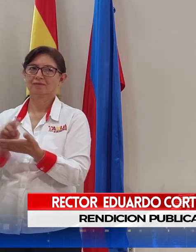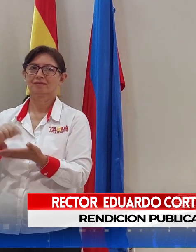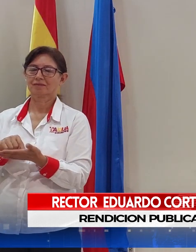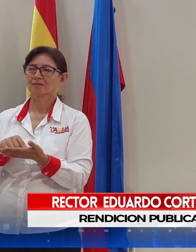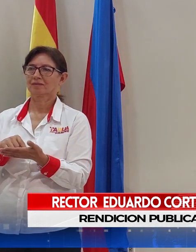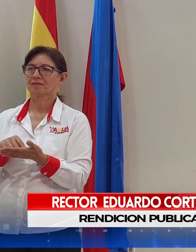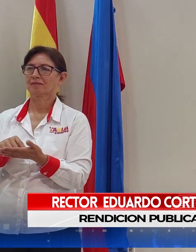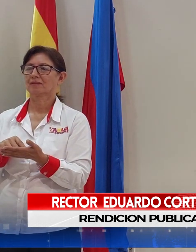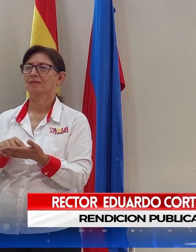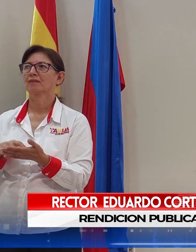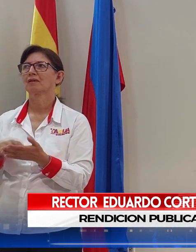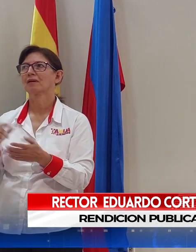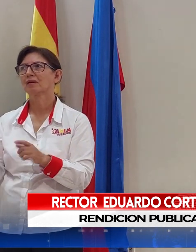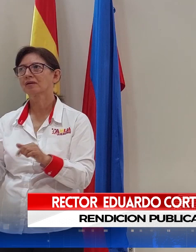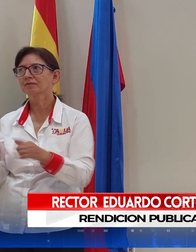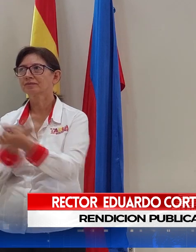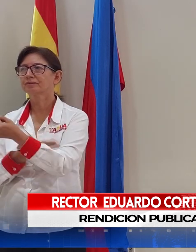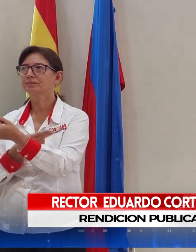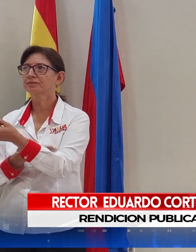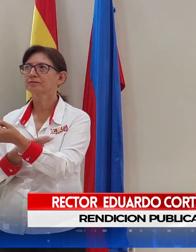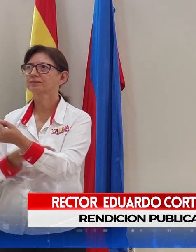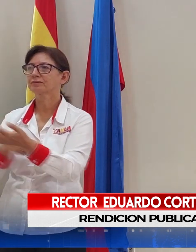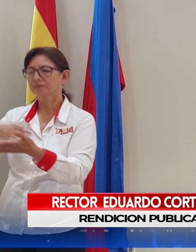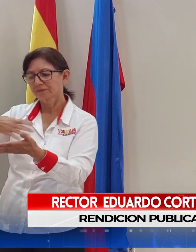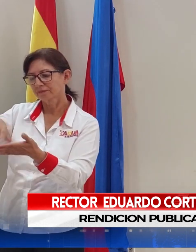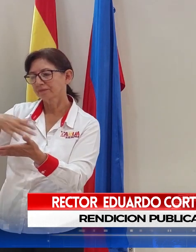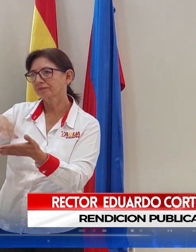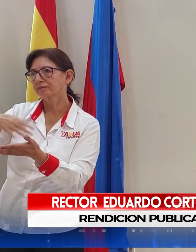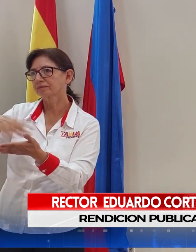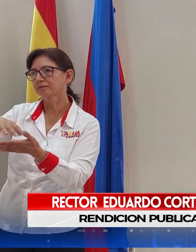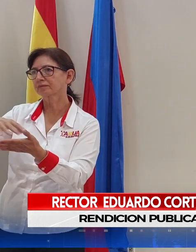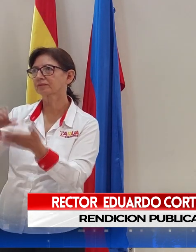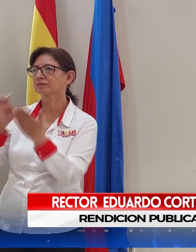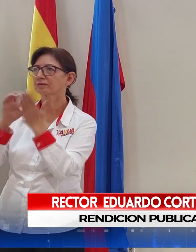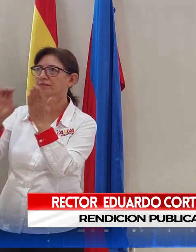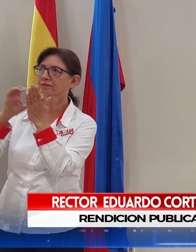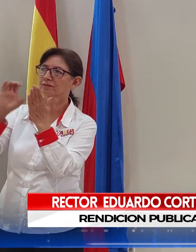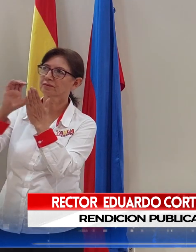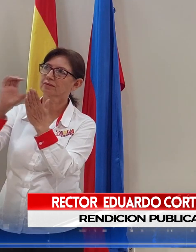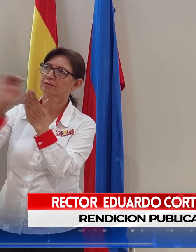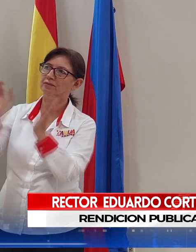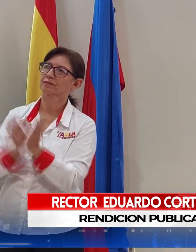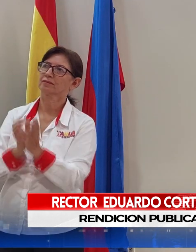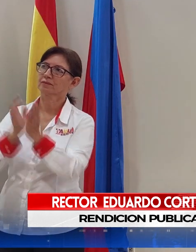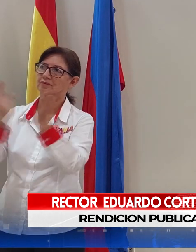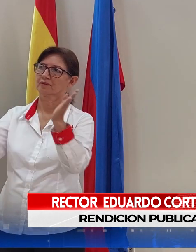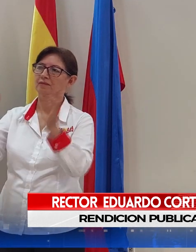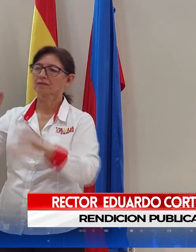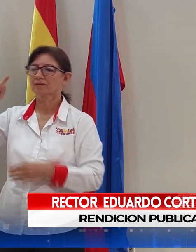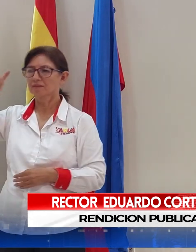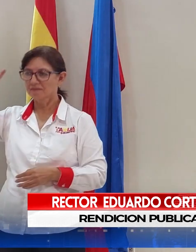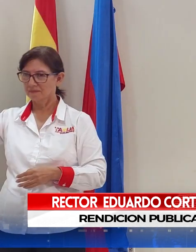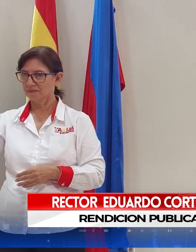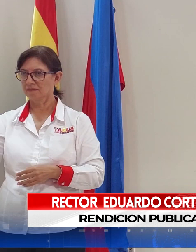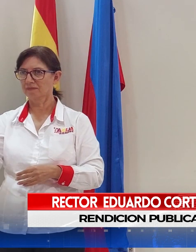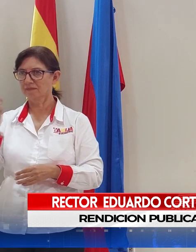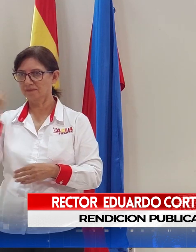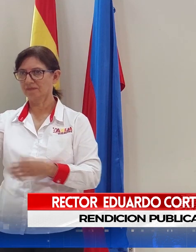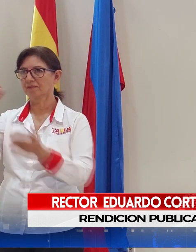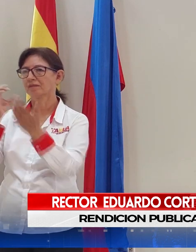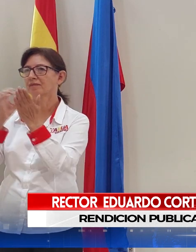contaduría pública es la primera carrera acreditada de una provincia a nivel de Bolivia.